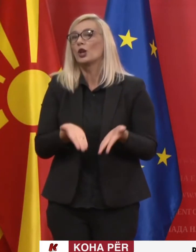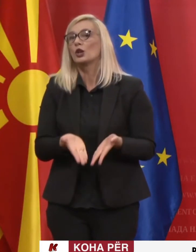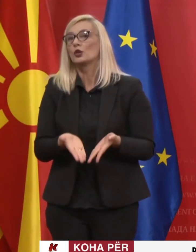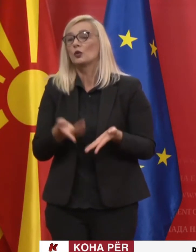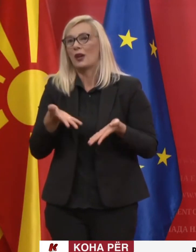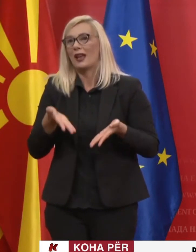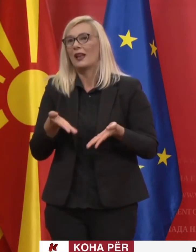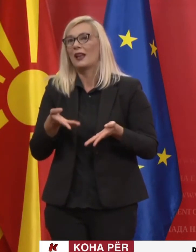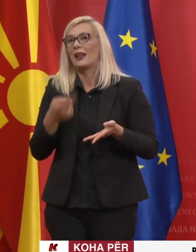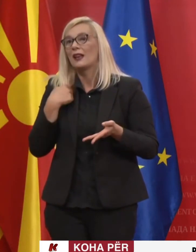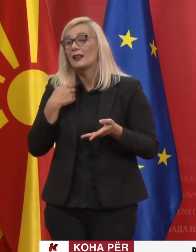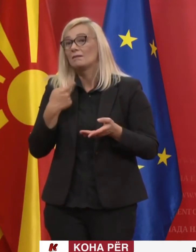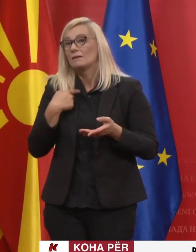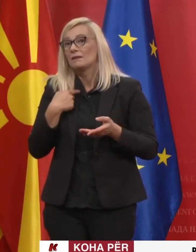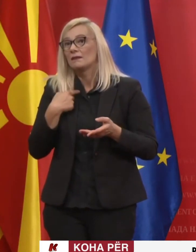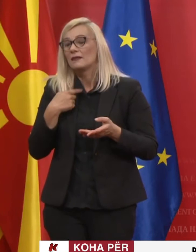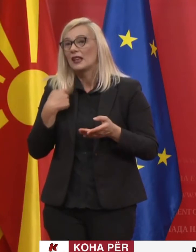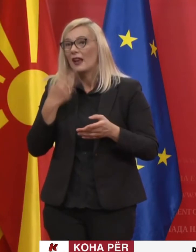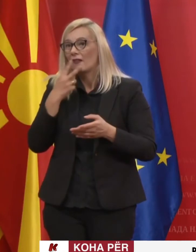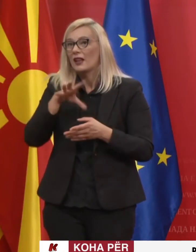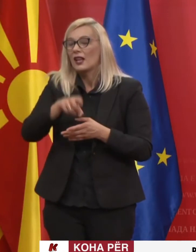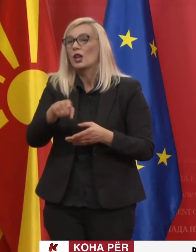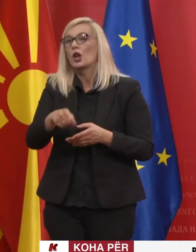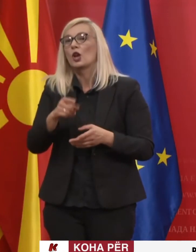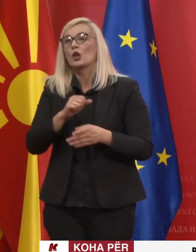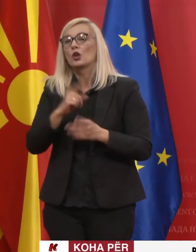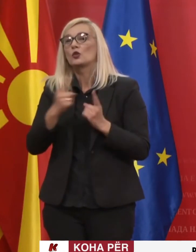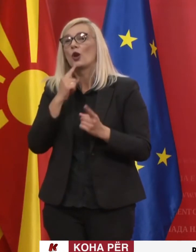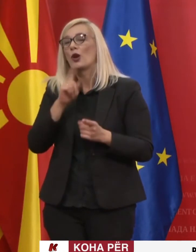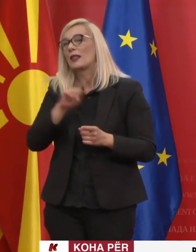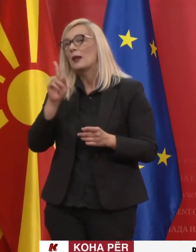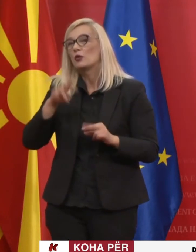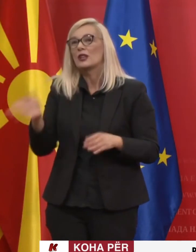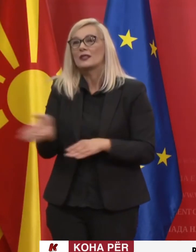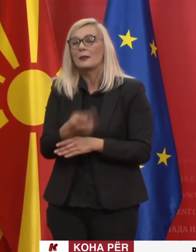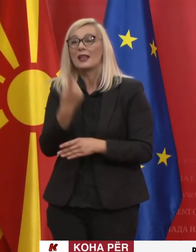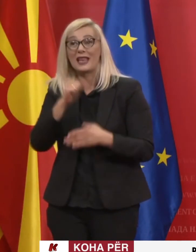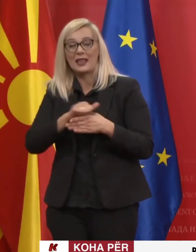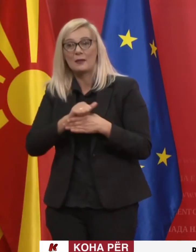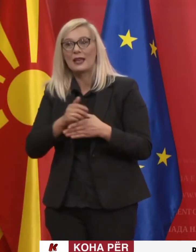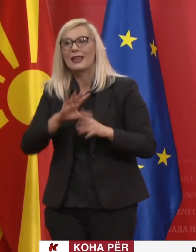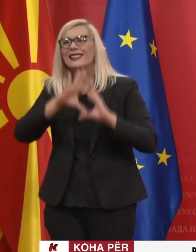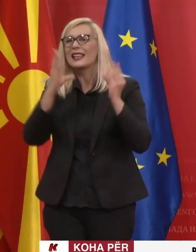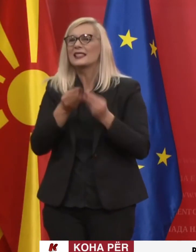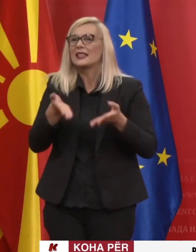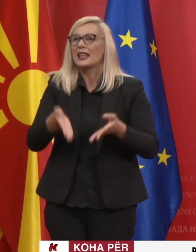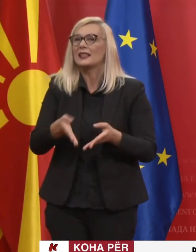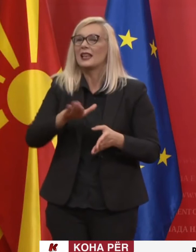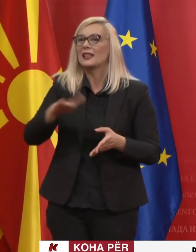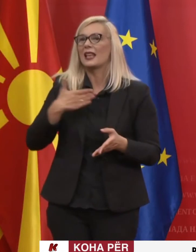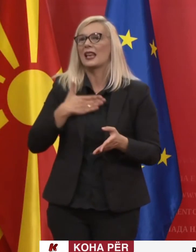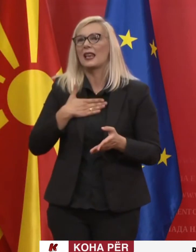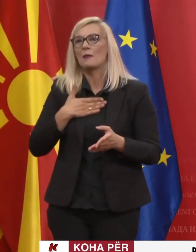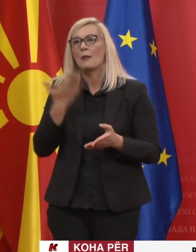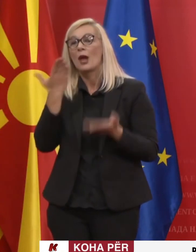rëndësishme dhe pas të i kalimi të krizësë koronavirusit. Periuda që vion nuk do tjetë i letë për mësuesit, prinderit o sënëzënsit.